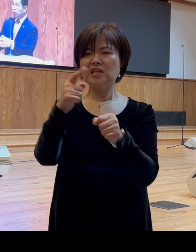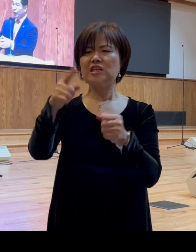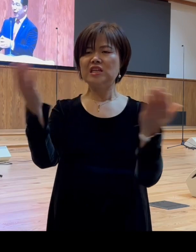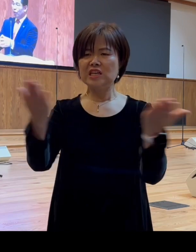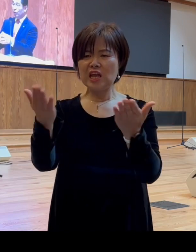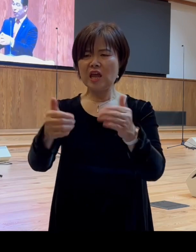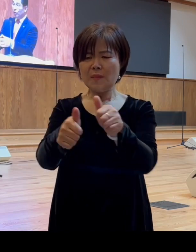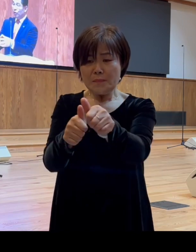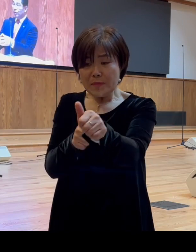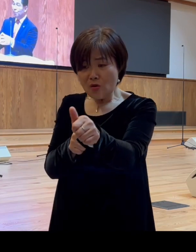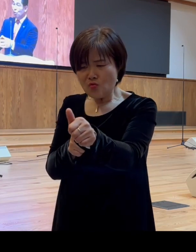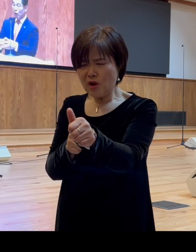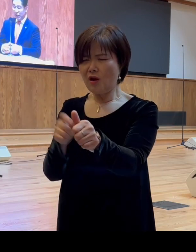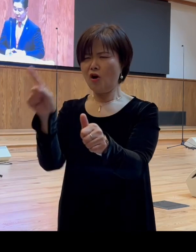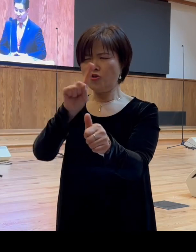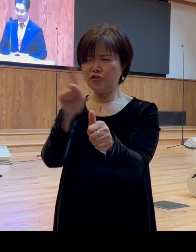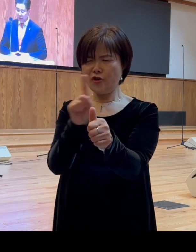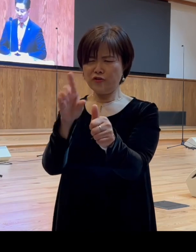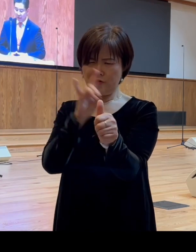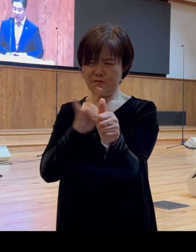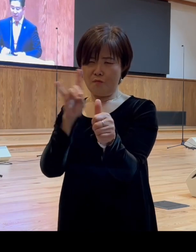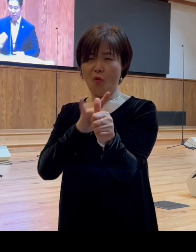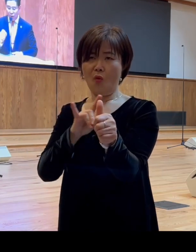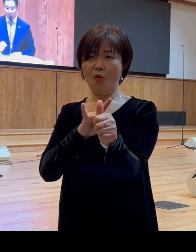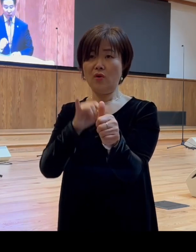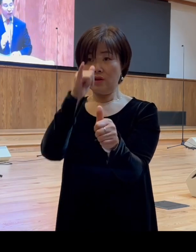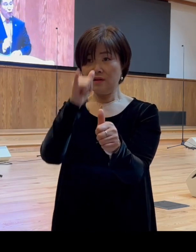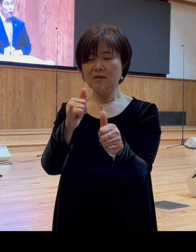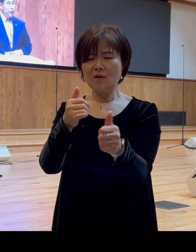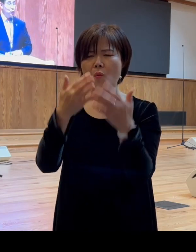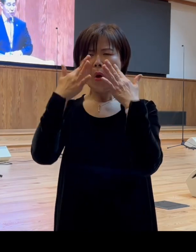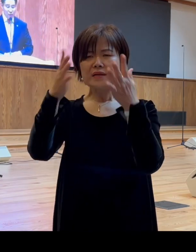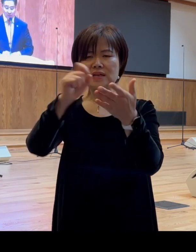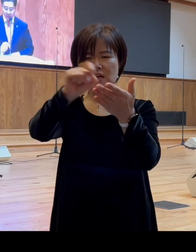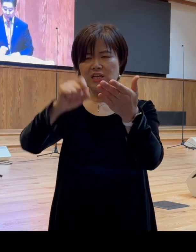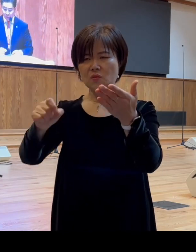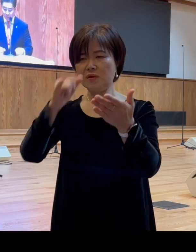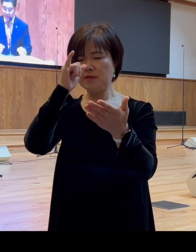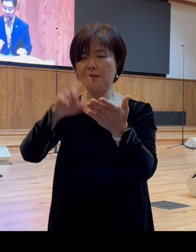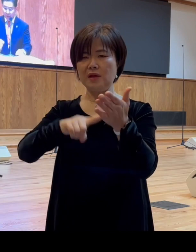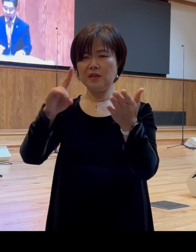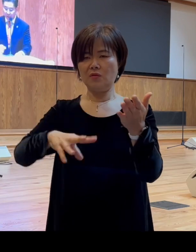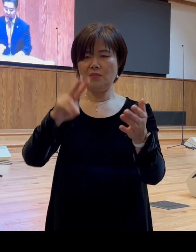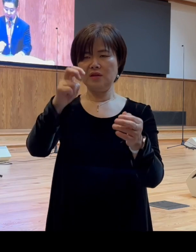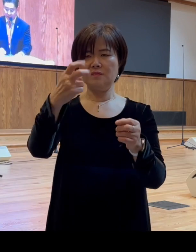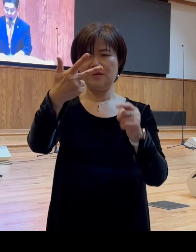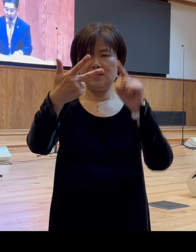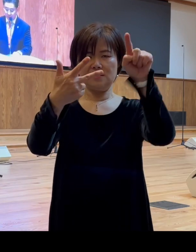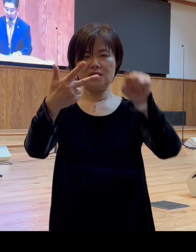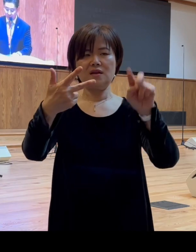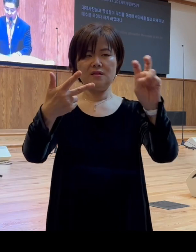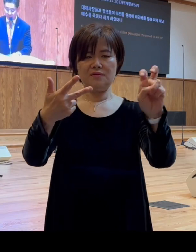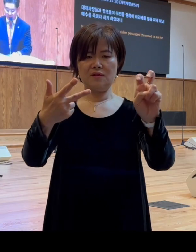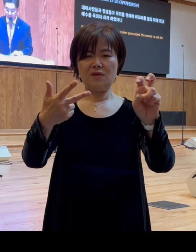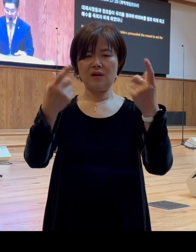어떤 음모가 있었는지 명확하게 기록을 하고 있습니다 마태복음 27장 20절 말씀인데 같이 한번 읽겠습니다